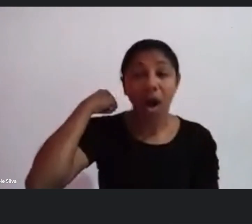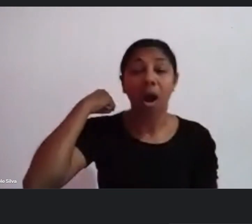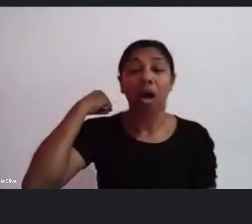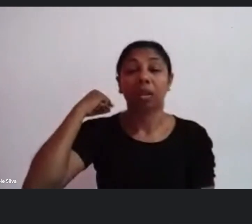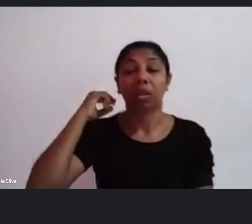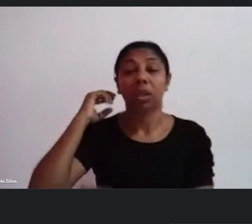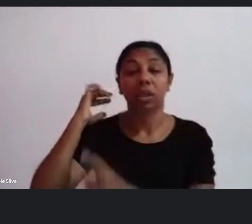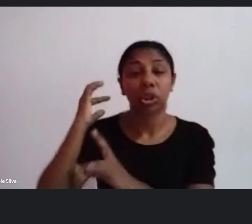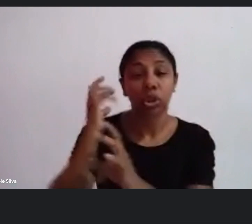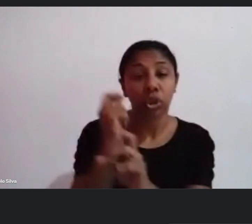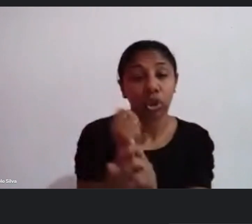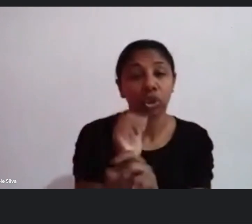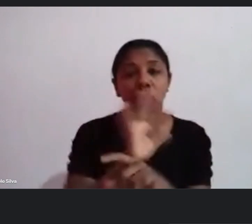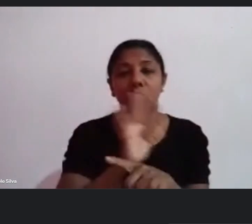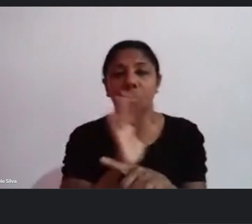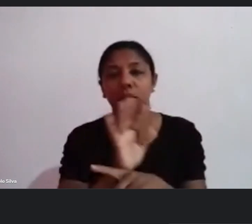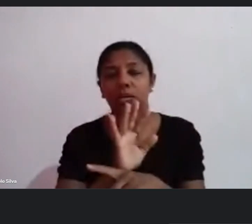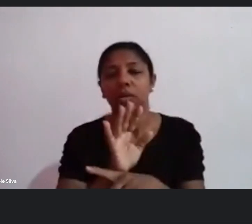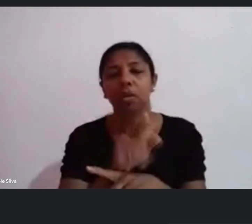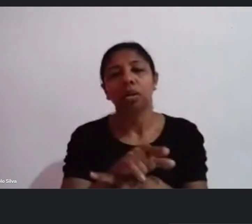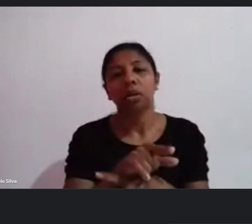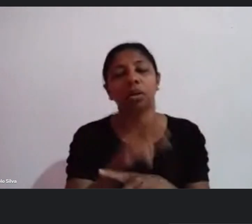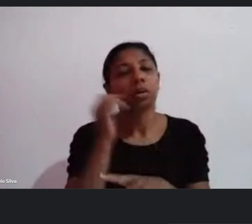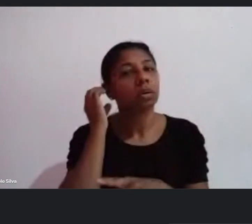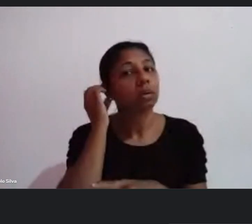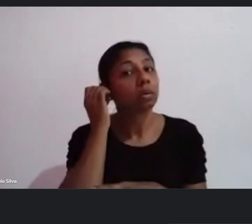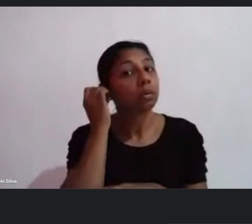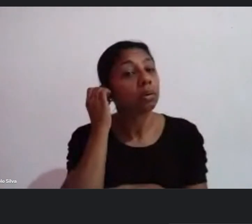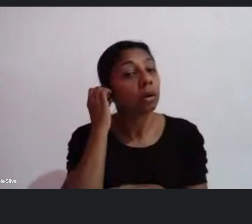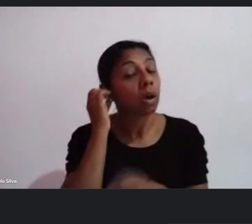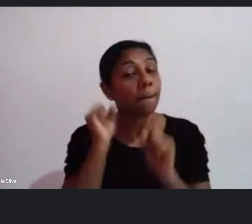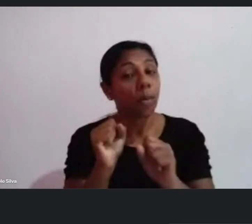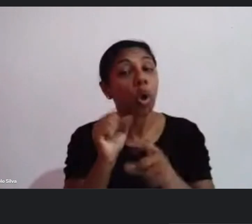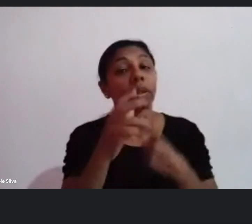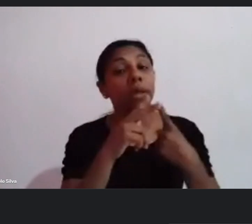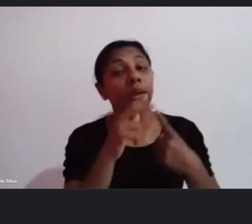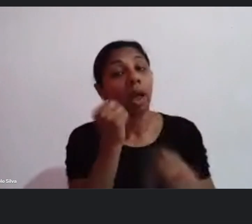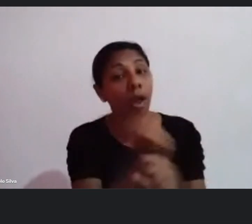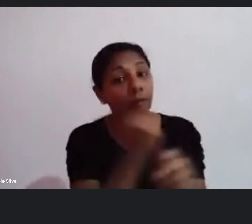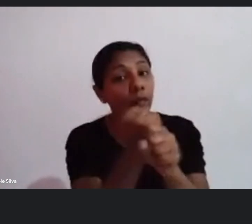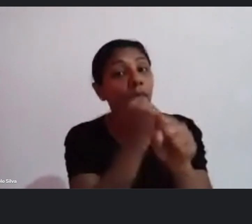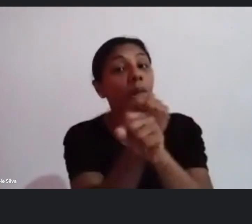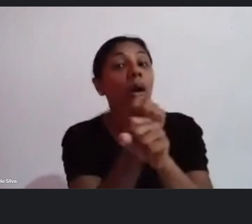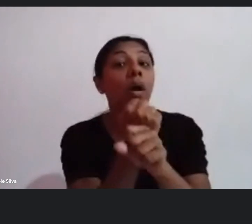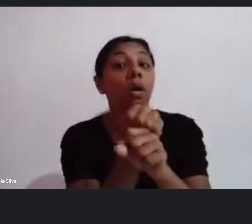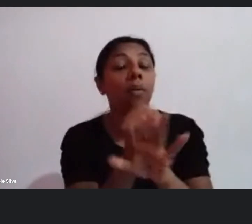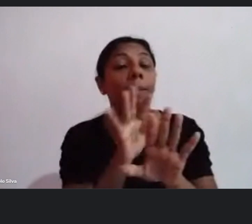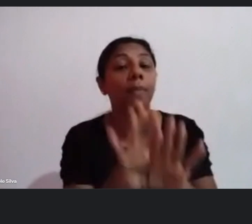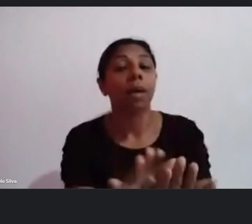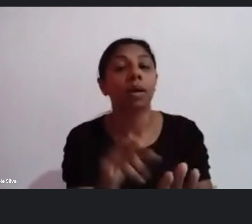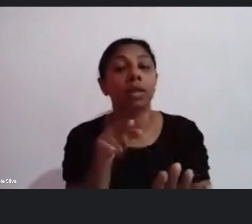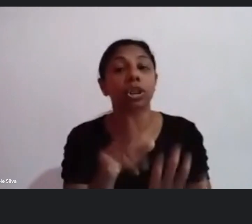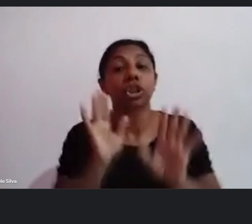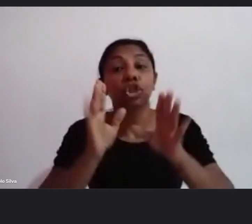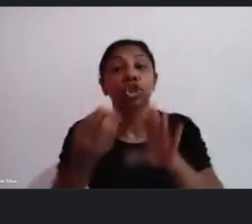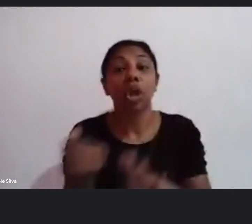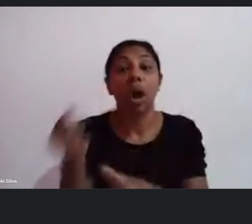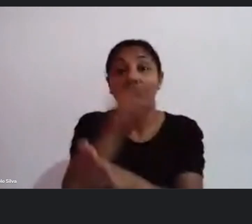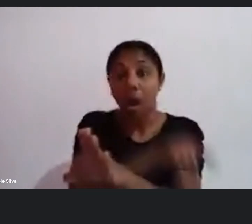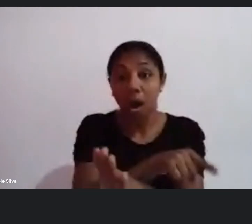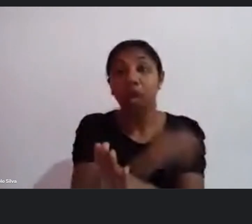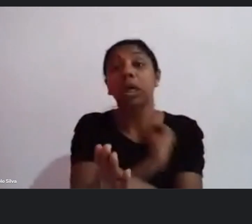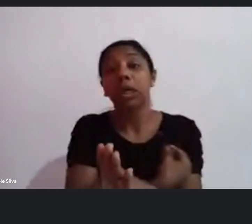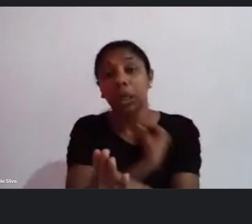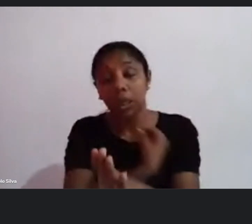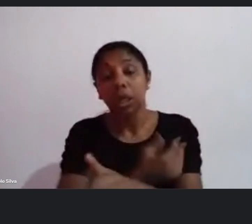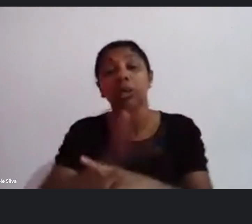é possível entrar no inciso de reforma do espaço mas aí teria que já ter funcionado como tal que quando você